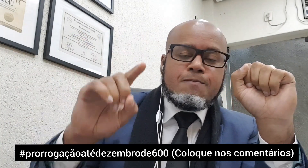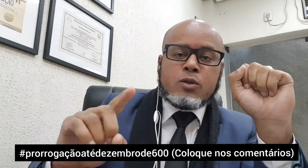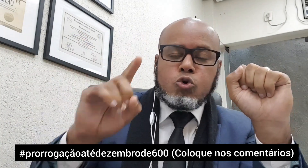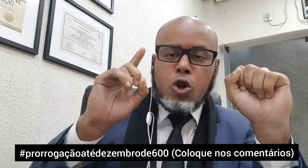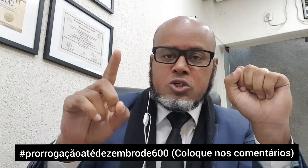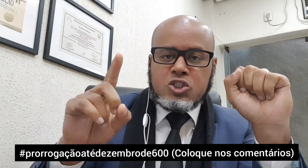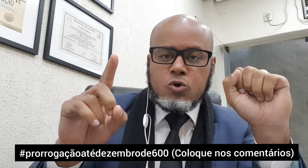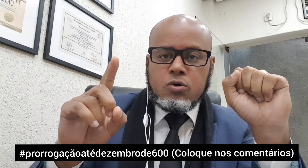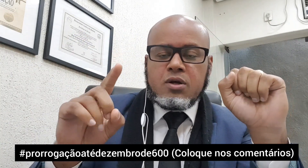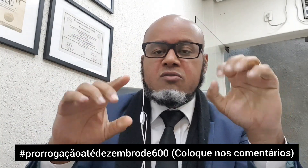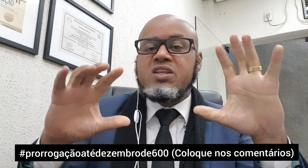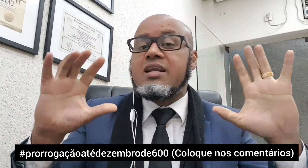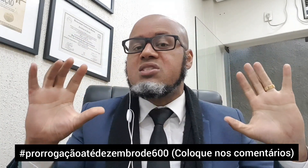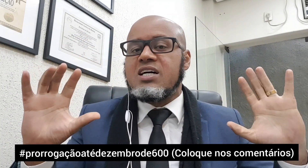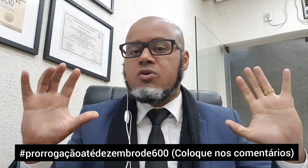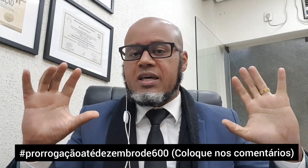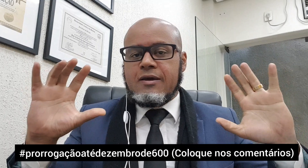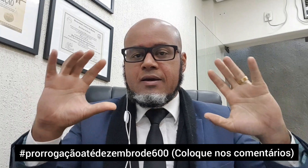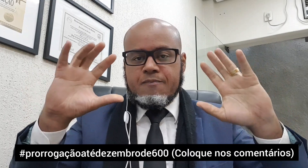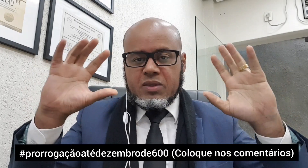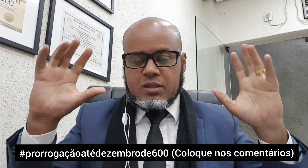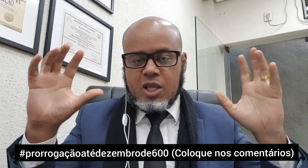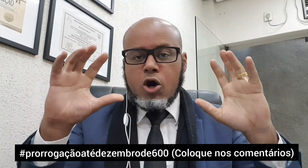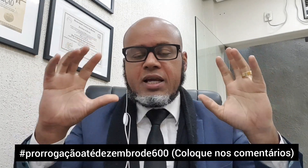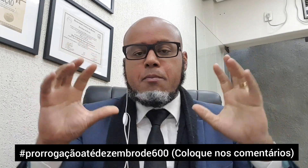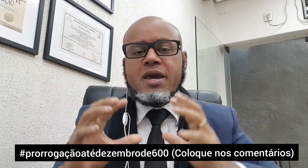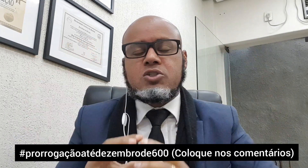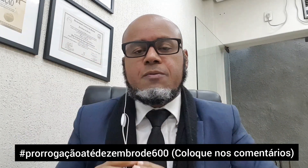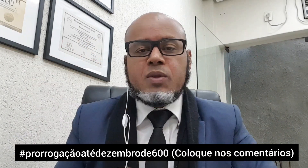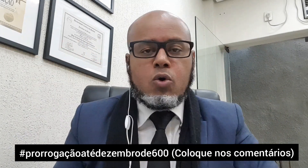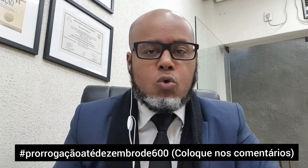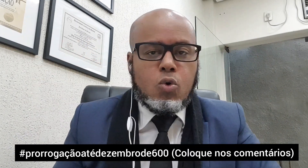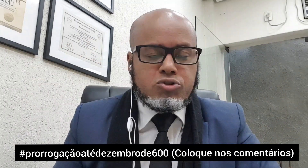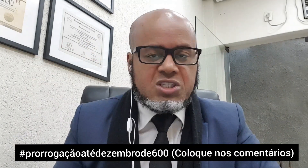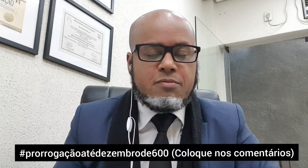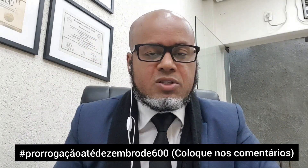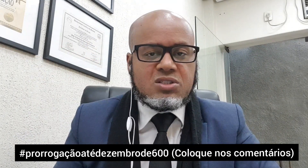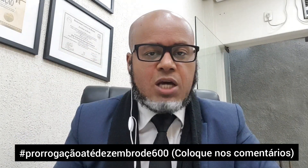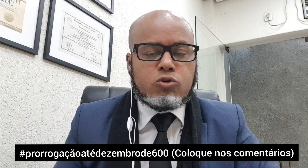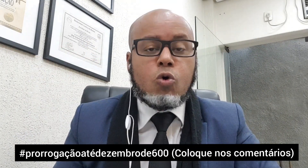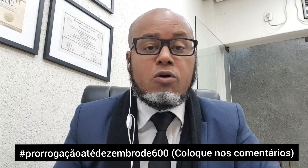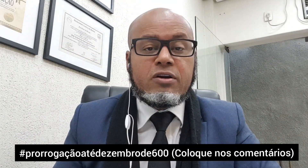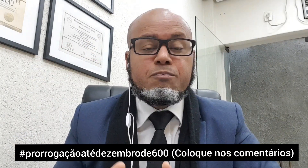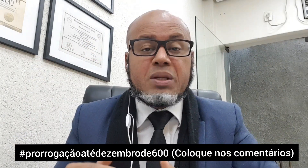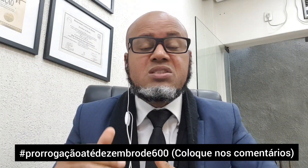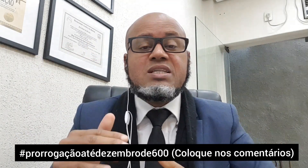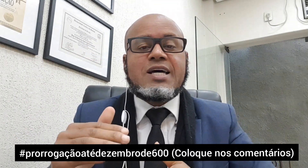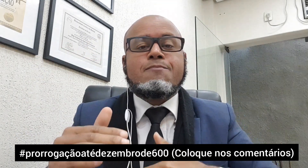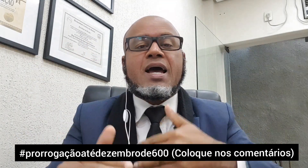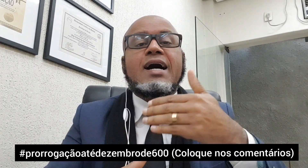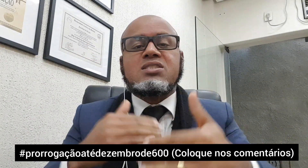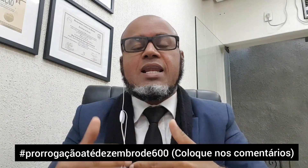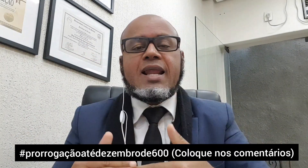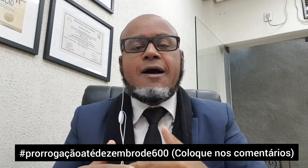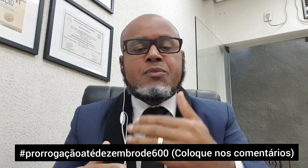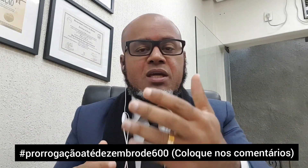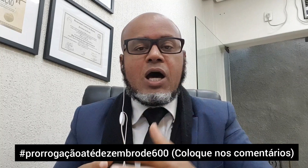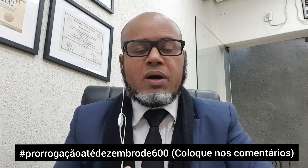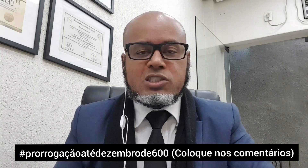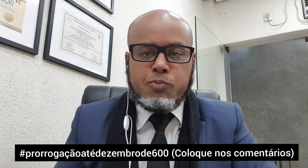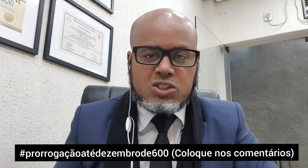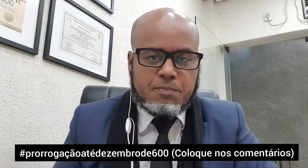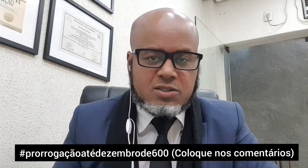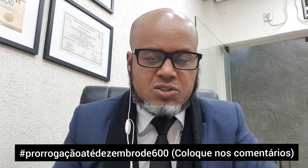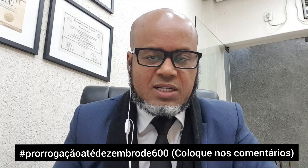janeiro do lote 1, finalizando aí, teoricamente, o auxílio emergencial. Então o governo precisa acelerar